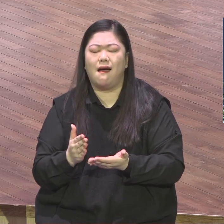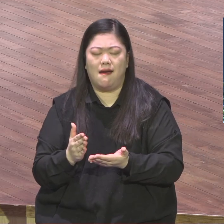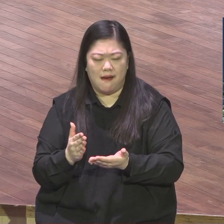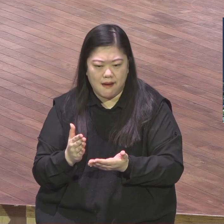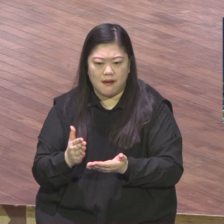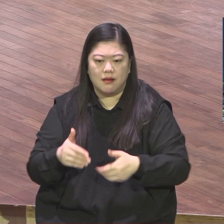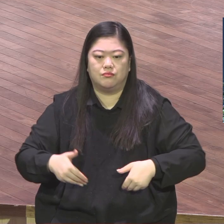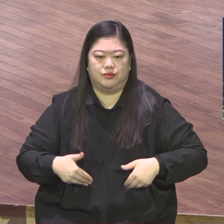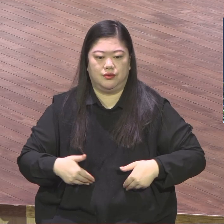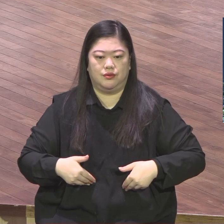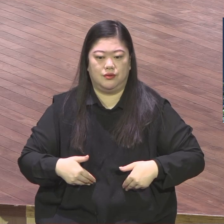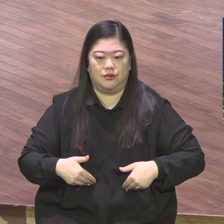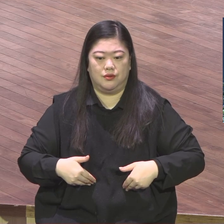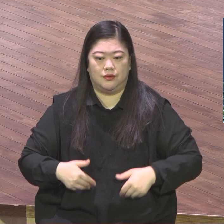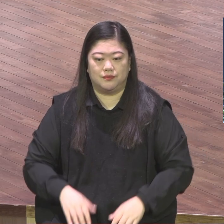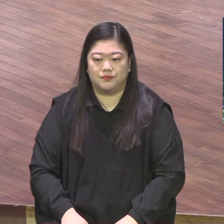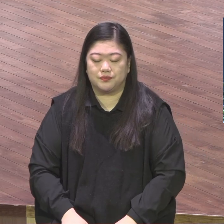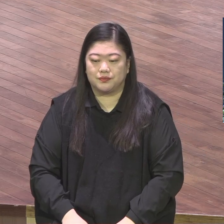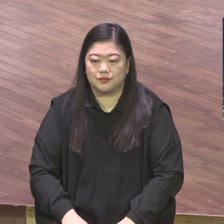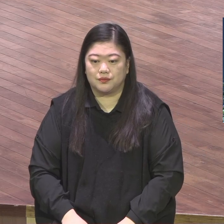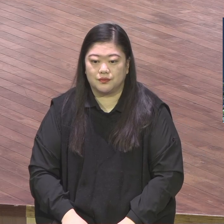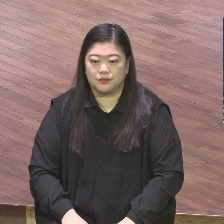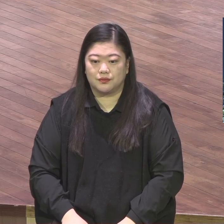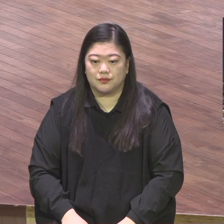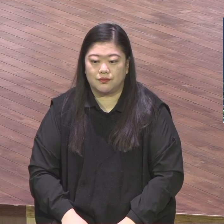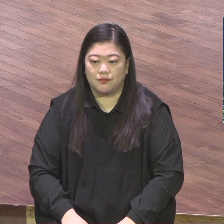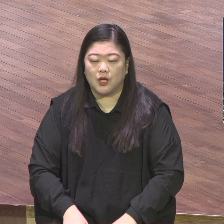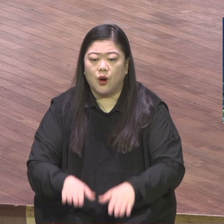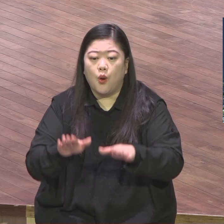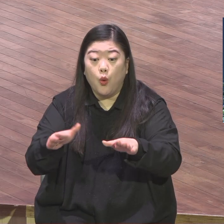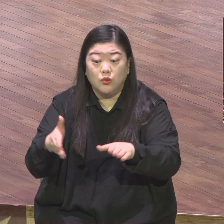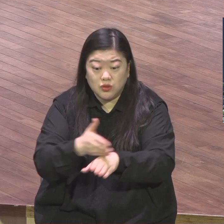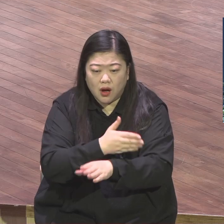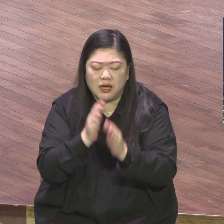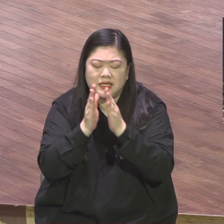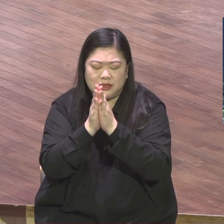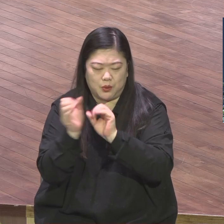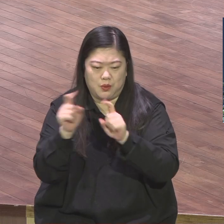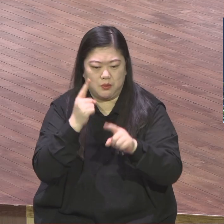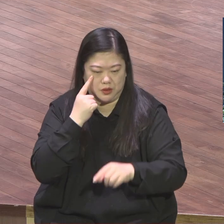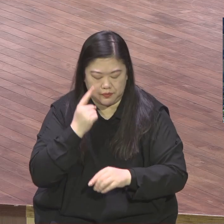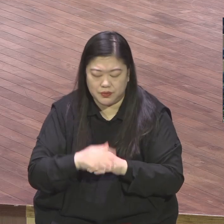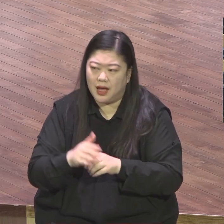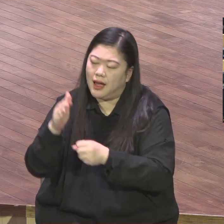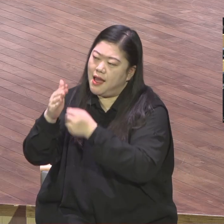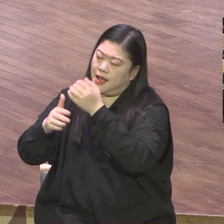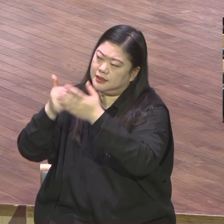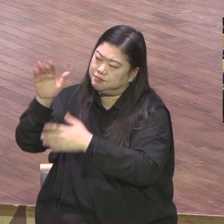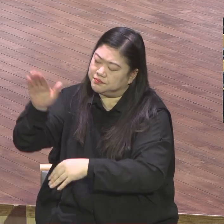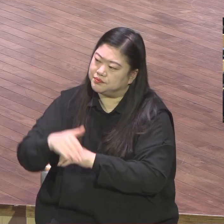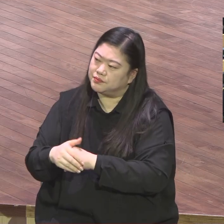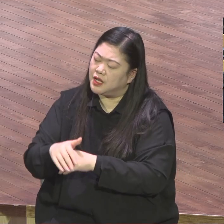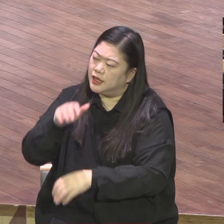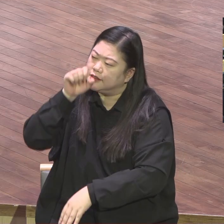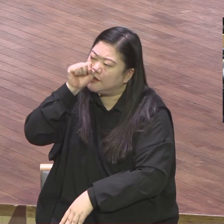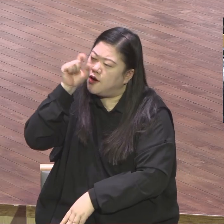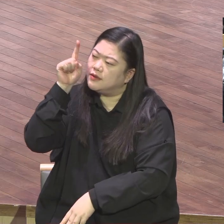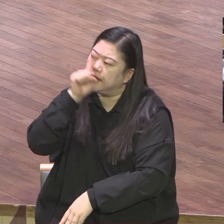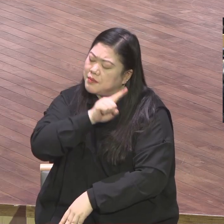여러분 기도하세요 하나님 선한 것을 분별할 수 있는 영적 지혜를 허락하여 조사사 바울은 좀 더